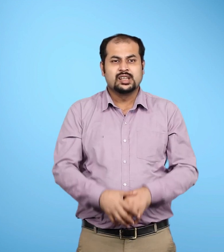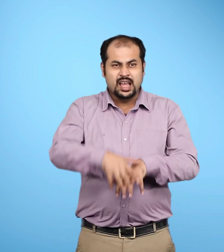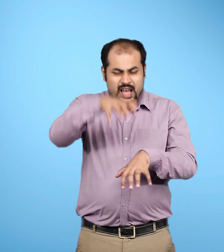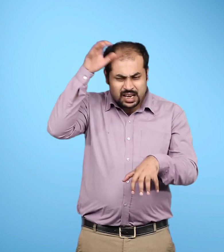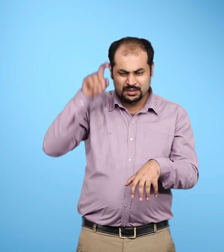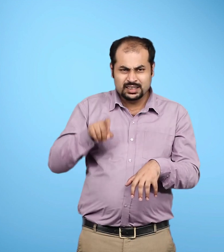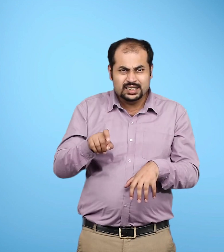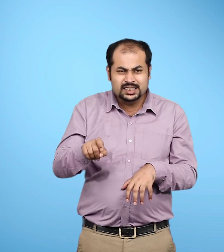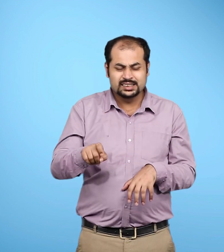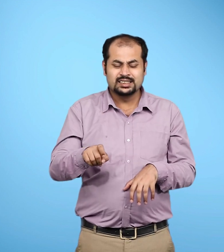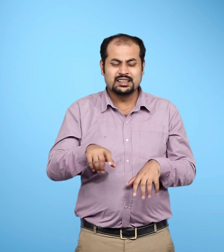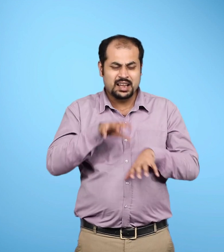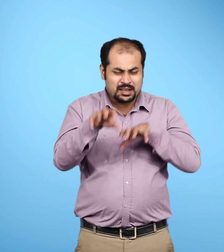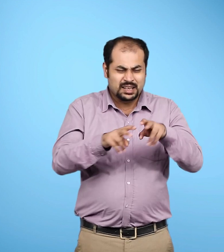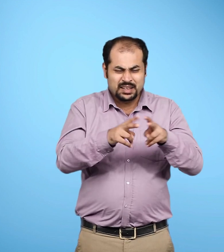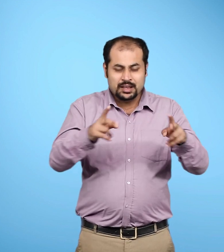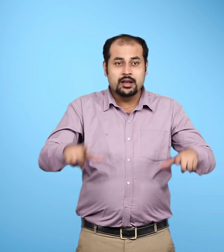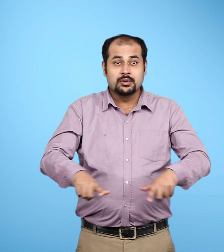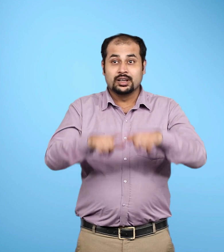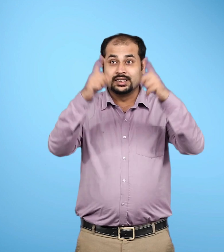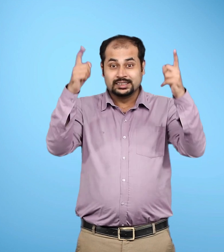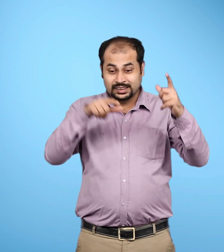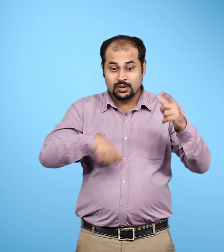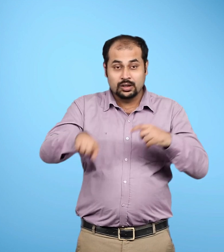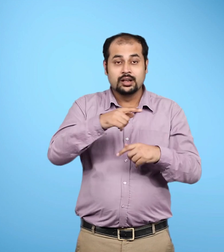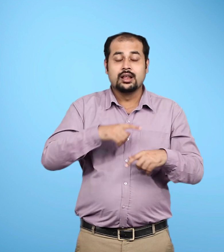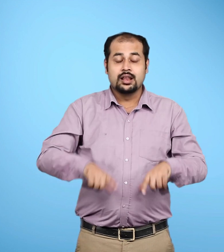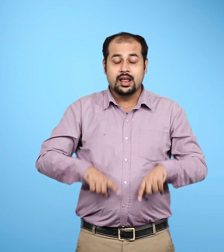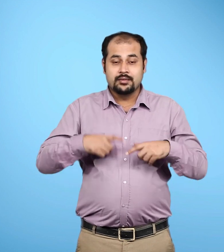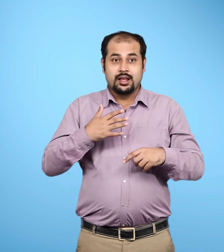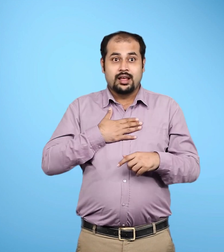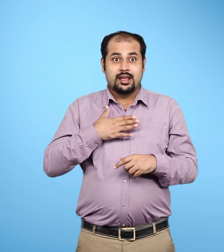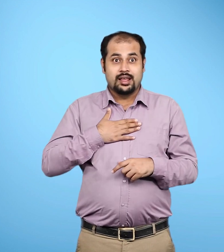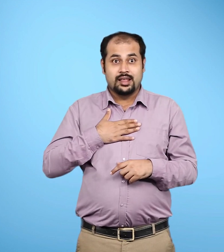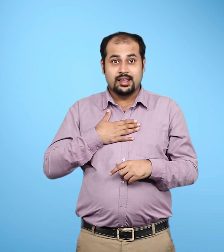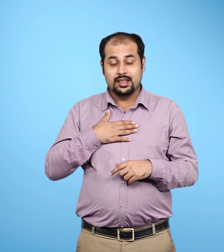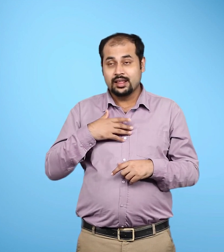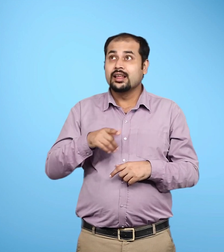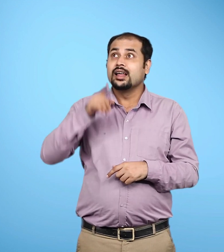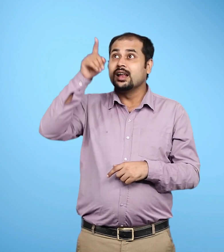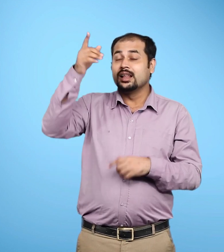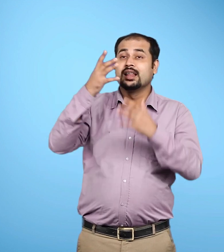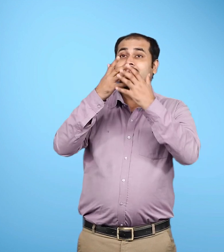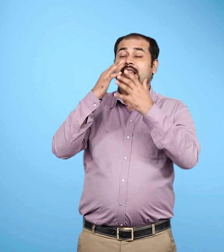जीव एवं पौधों को जीवित रहने तथा विकास करने के लिए किन तत्वों की आवशक्ता होती है